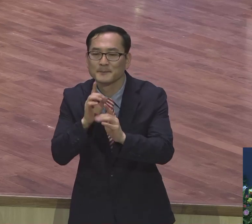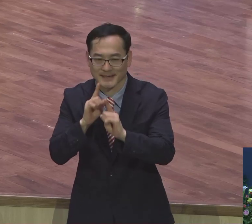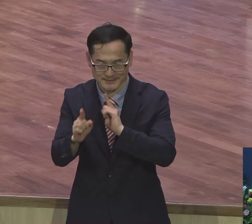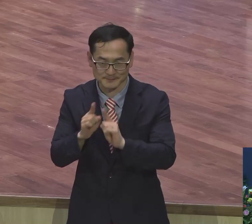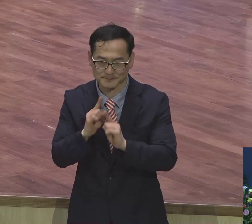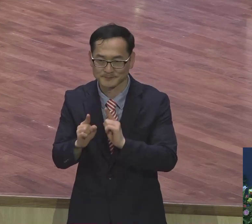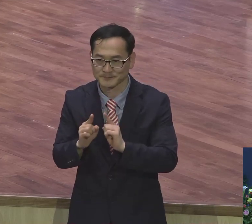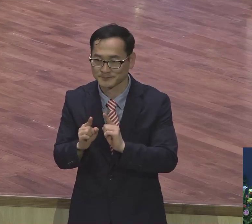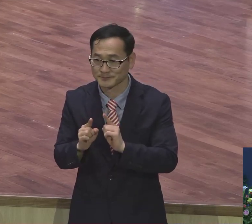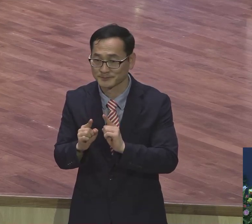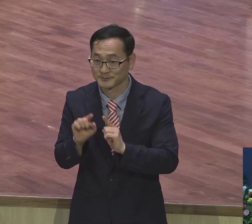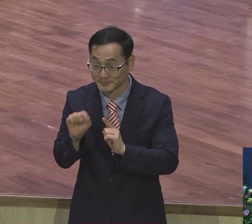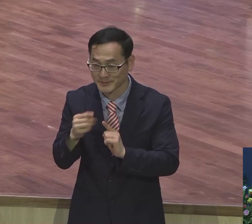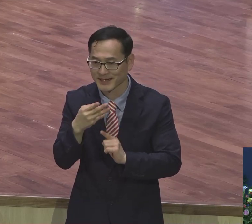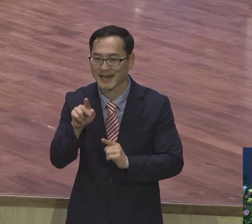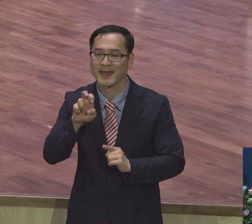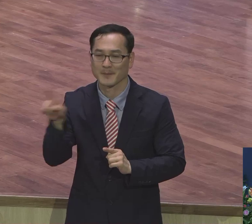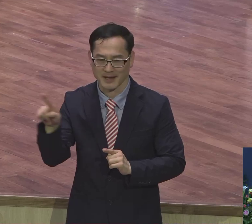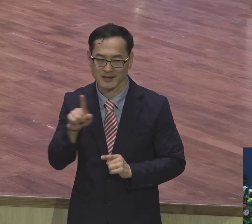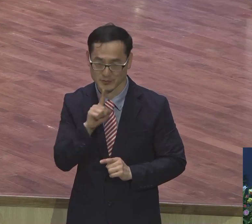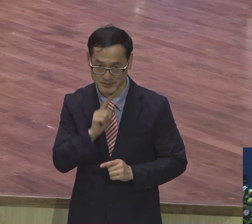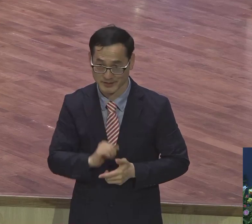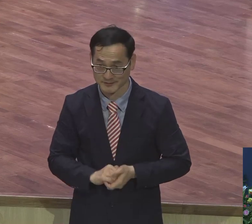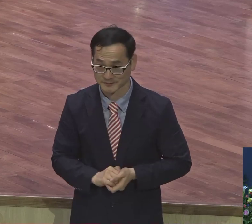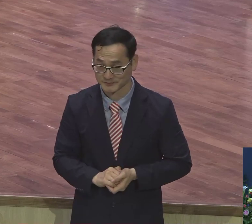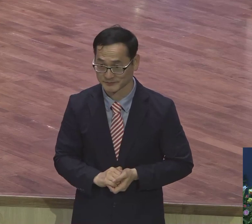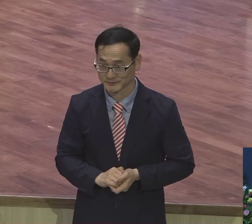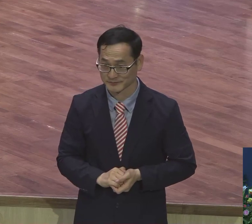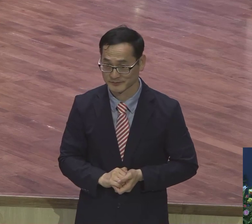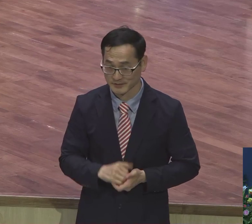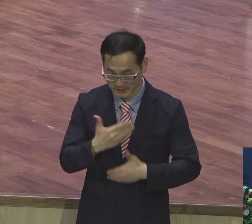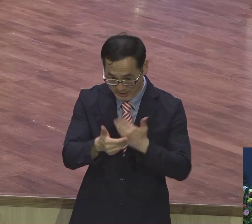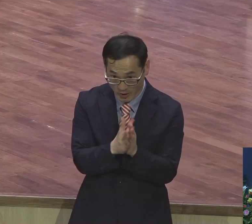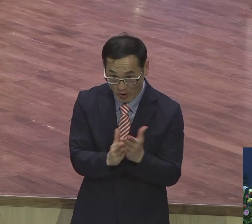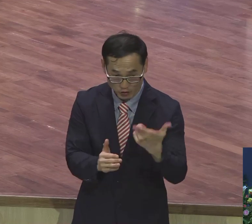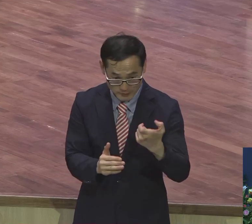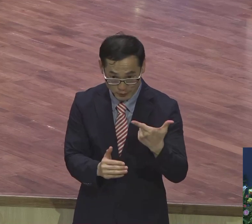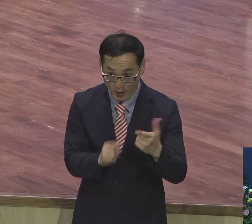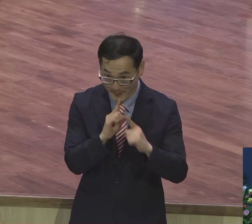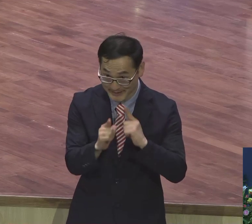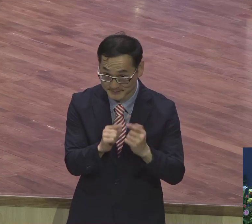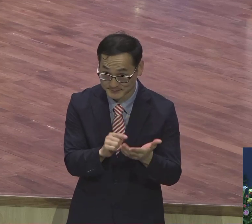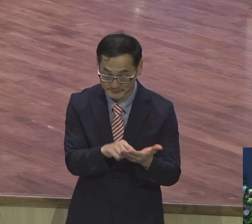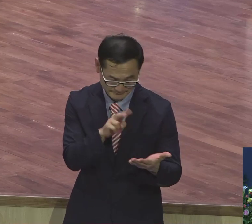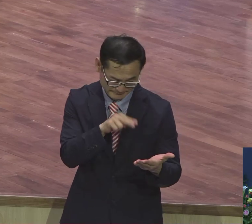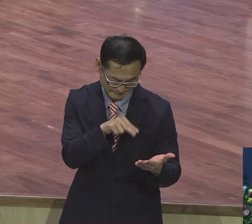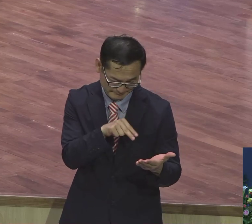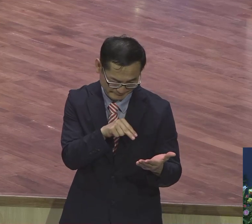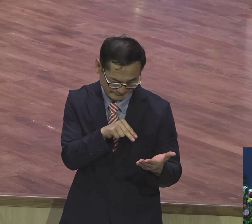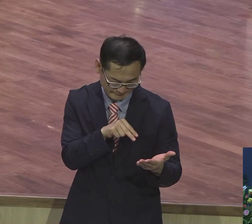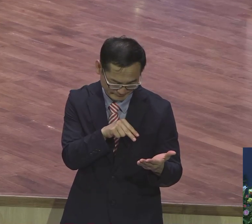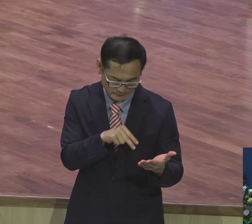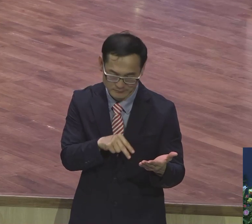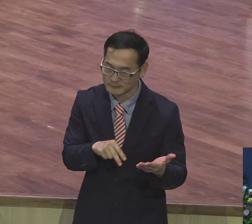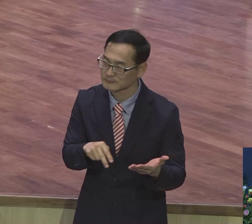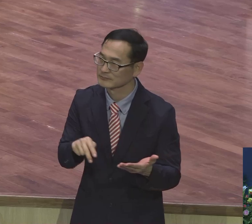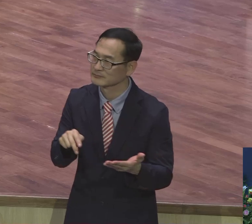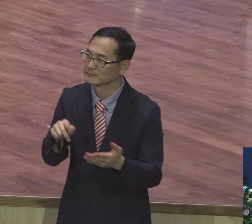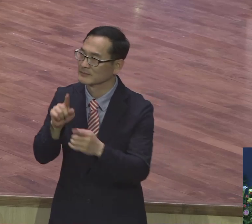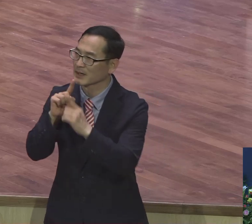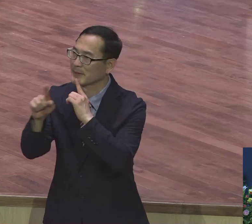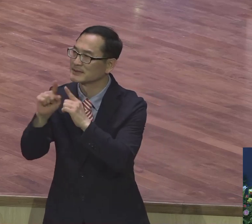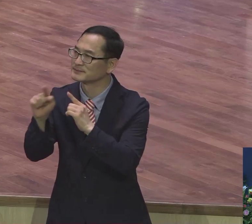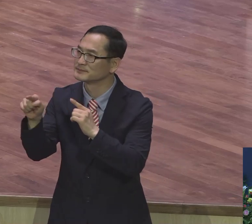아멘 여러분 다 같은 로고스 66권 말씀은 듣지만 이상하게 목사님 설교 중에서 이거 내가